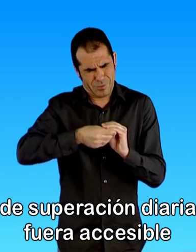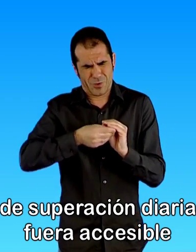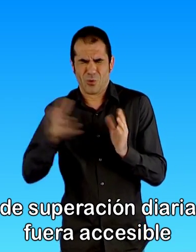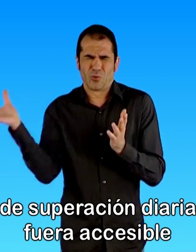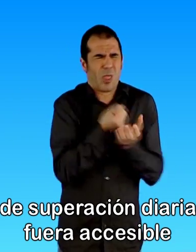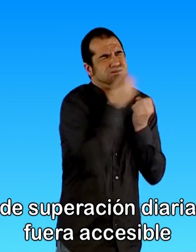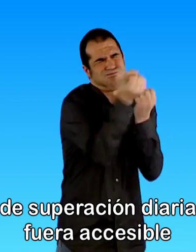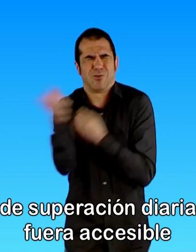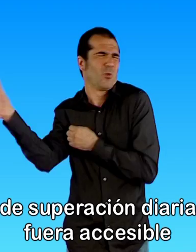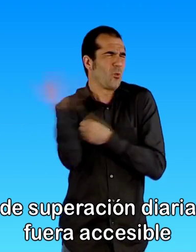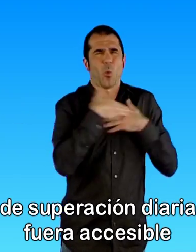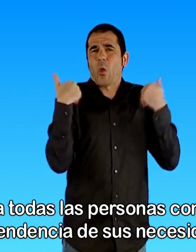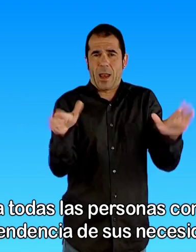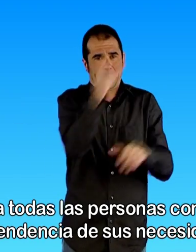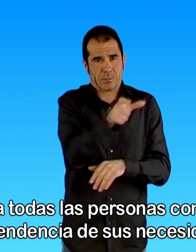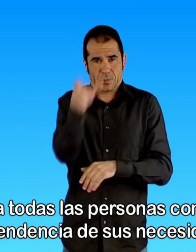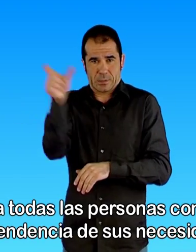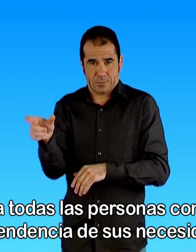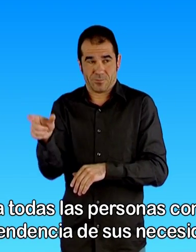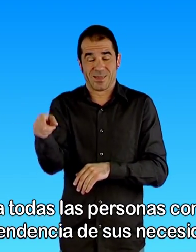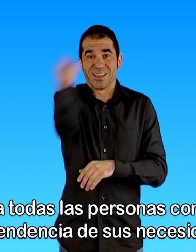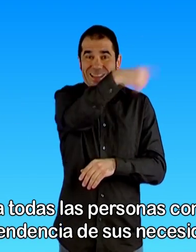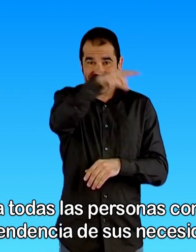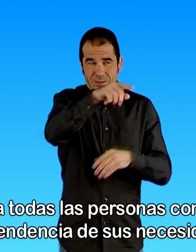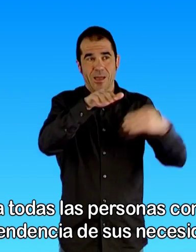accesible a todas las personas con independencia de sus necesidades.